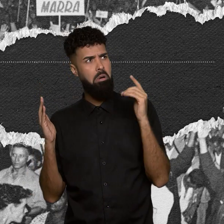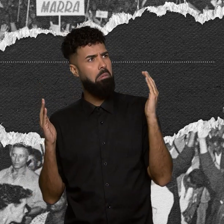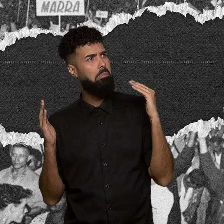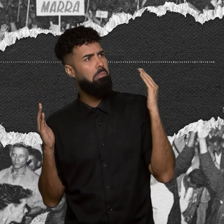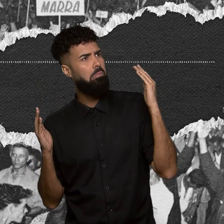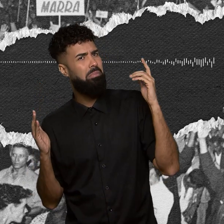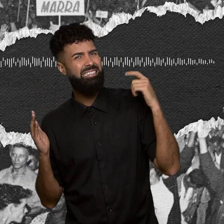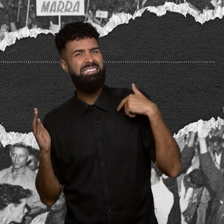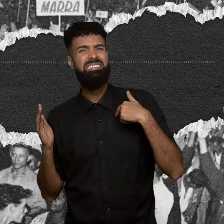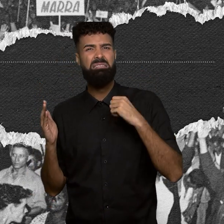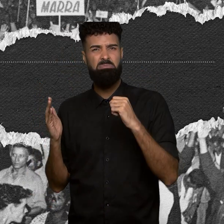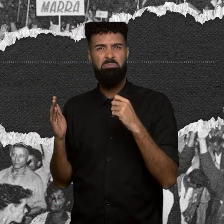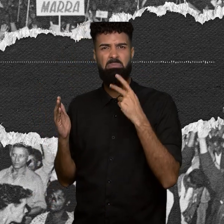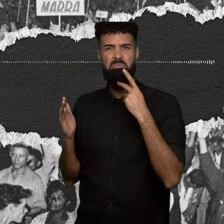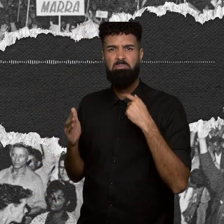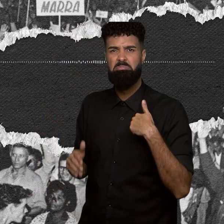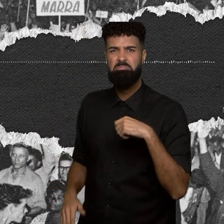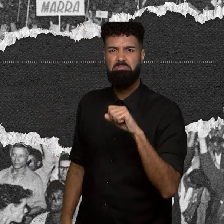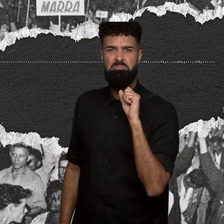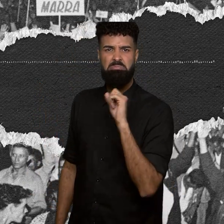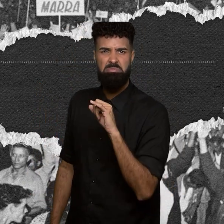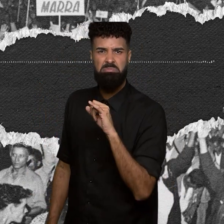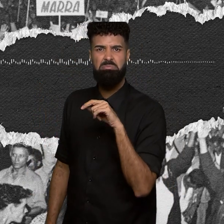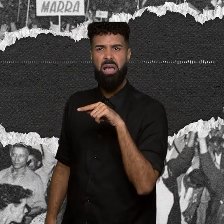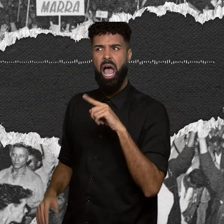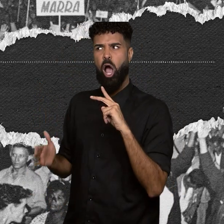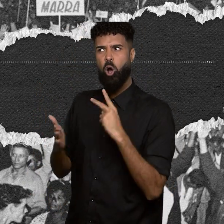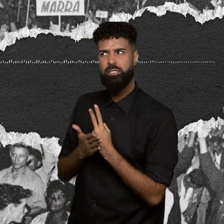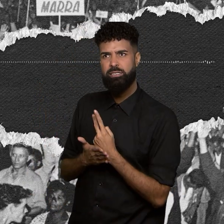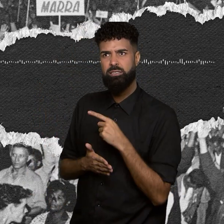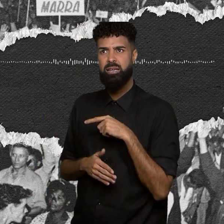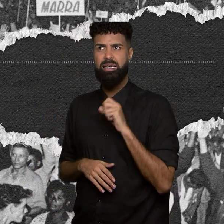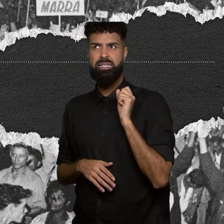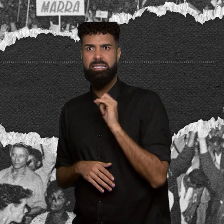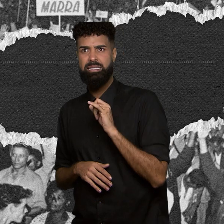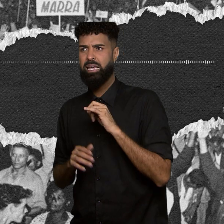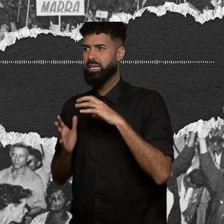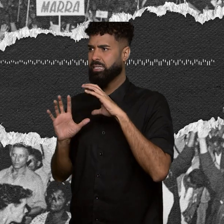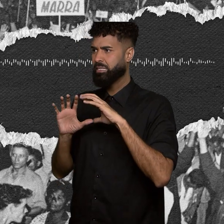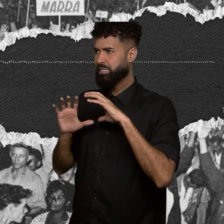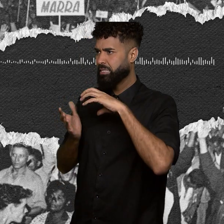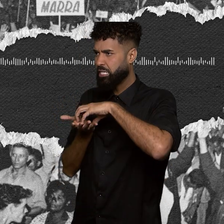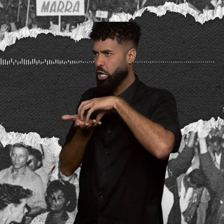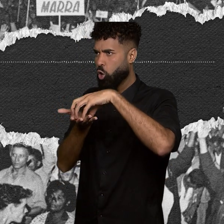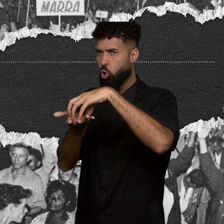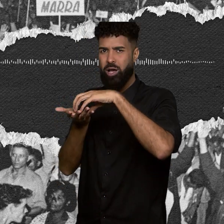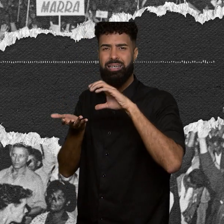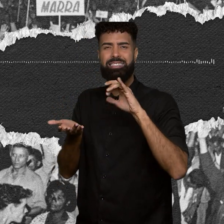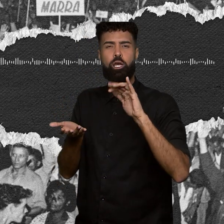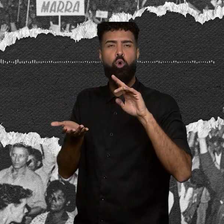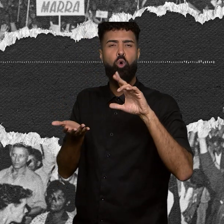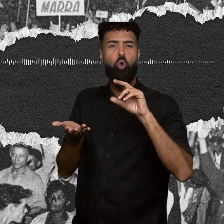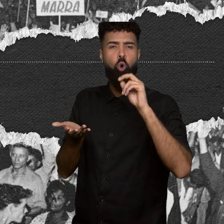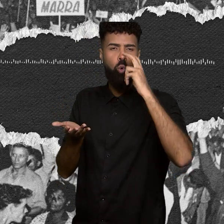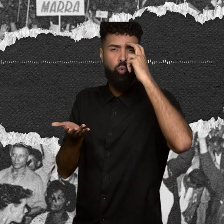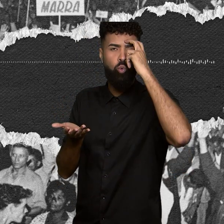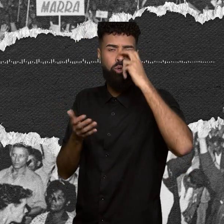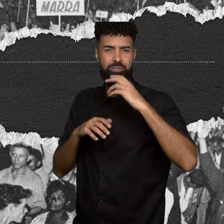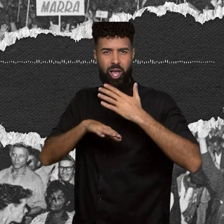do C. Se tivesse acontecido o círculo de cultura, se o golpe fosse dado de acordo